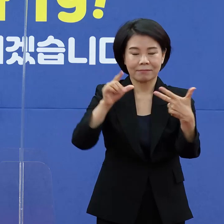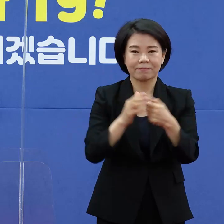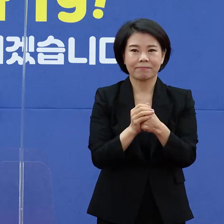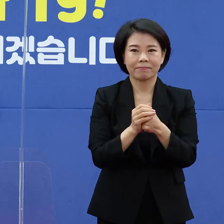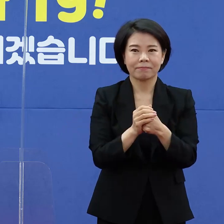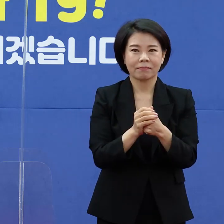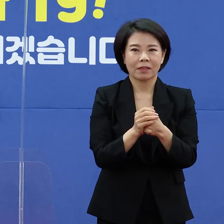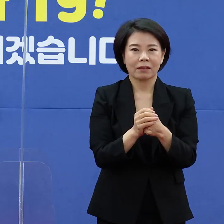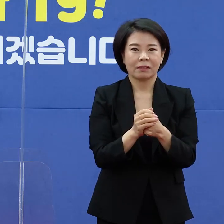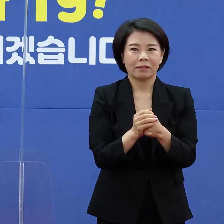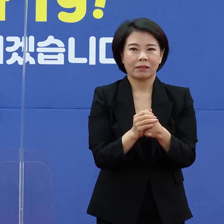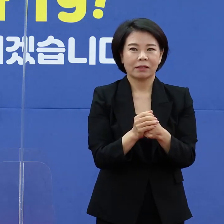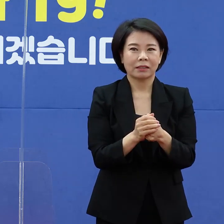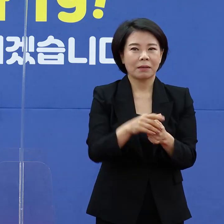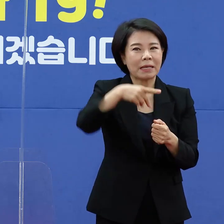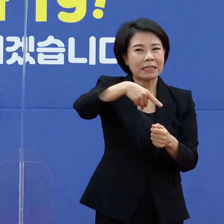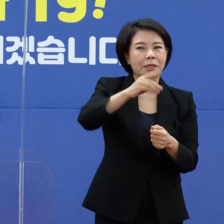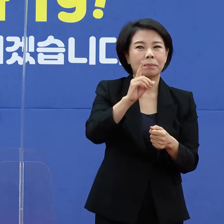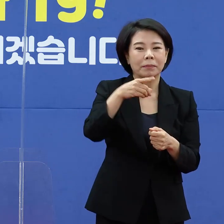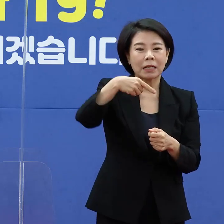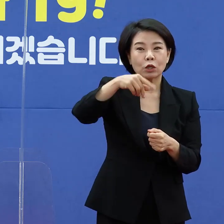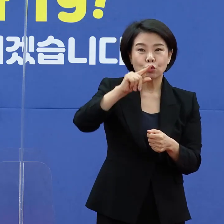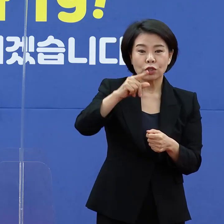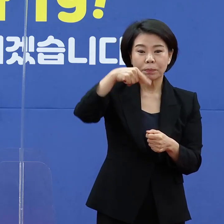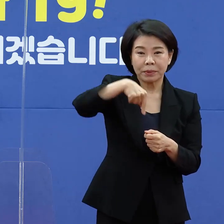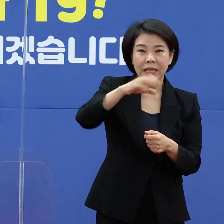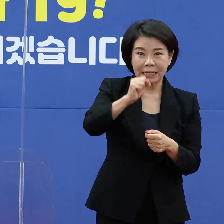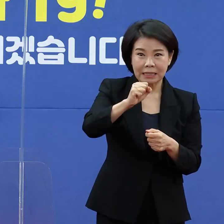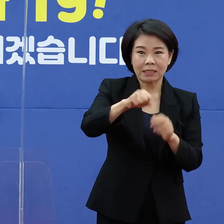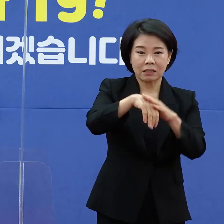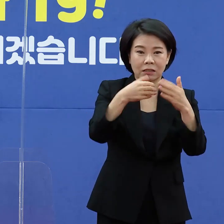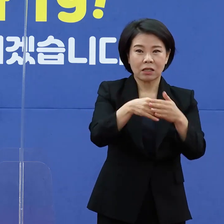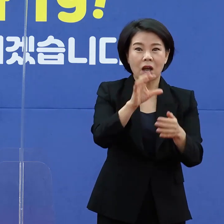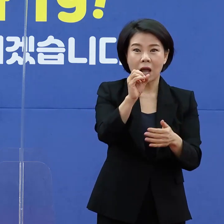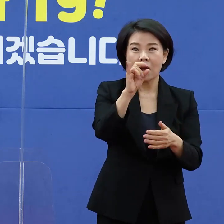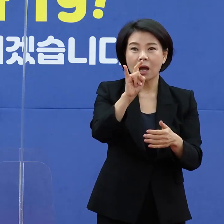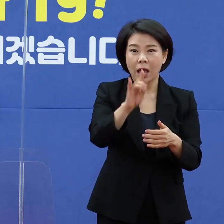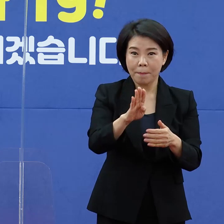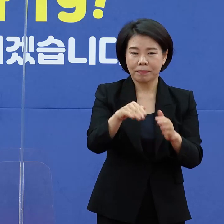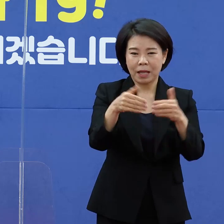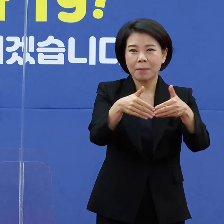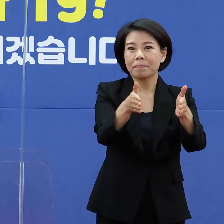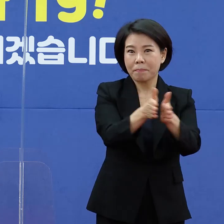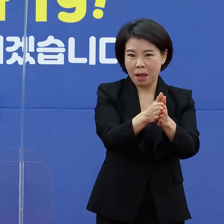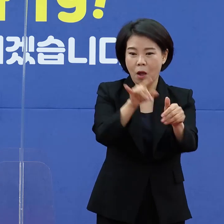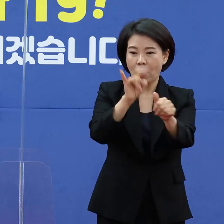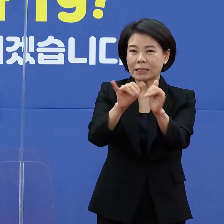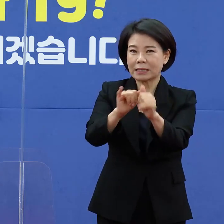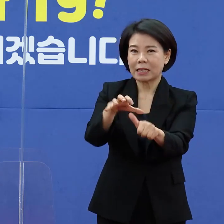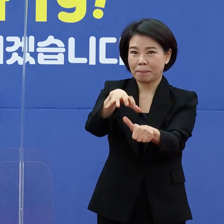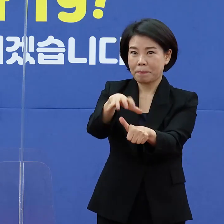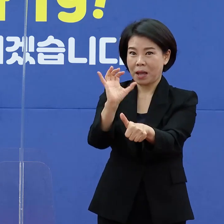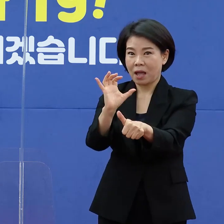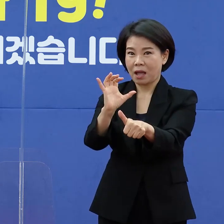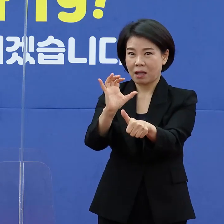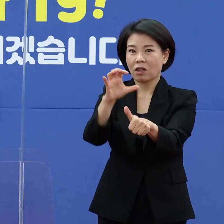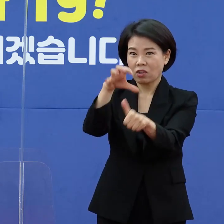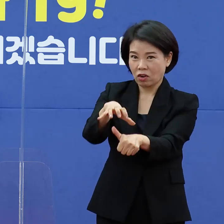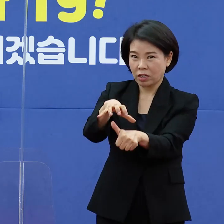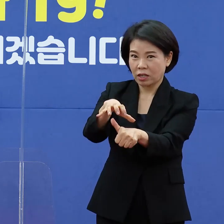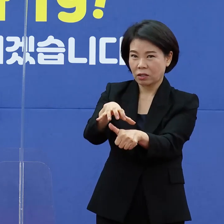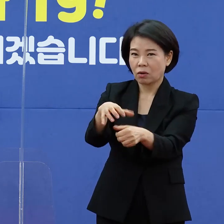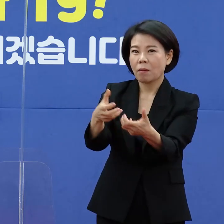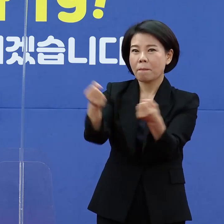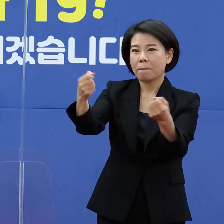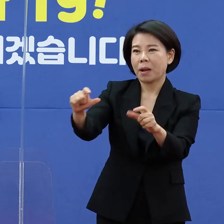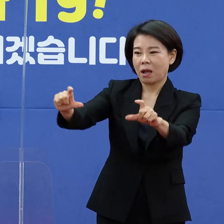GPS가 탑재된 자가격리 애플리케이션도 폐지가 되게 되고 확진자의 격리 해제는 별도 보건소